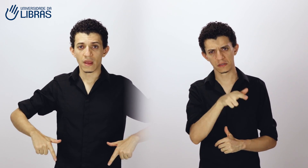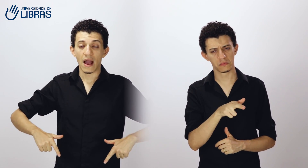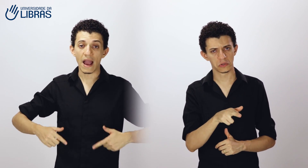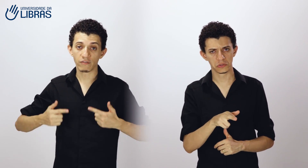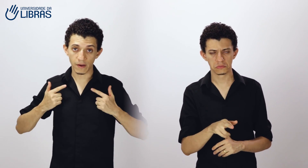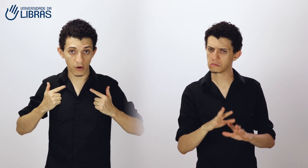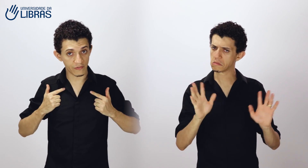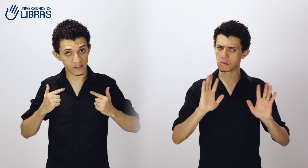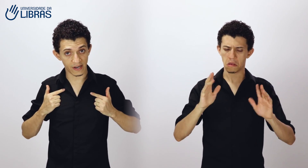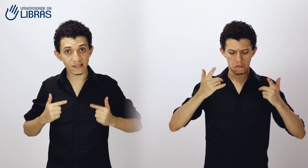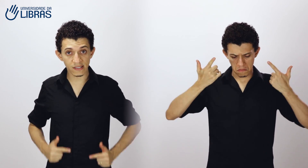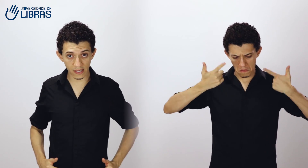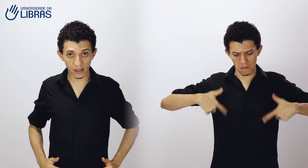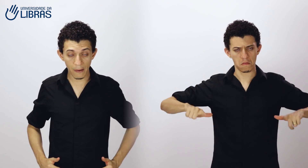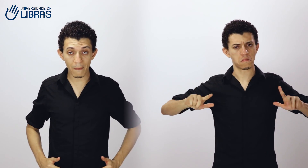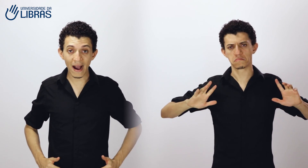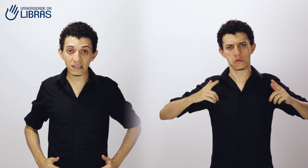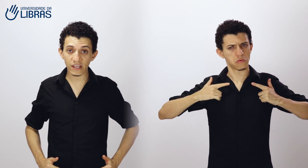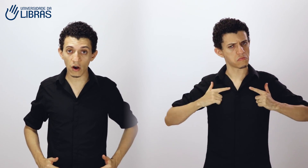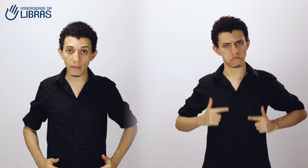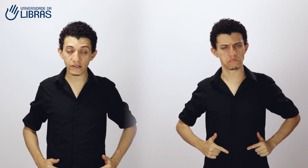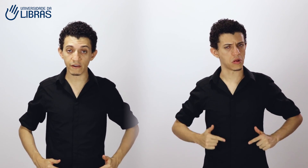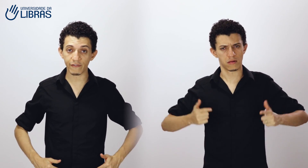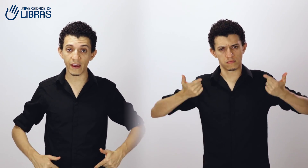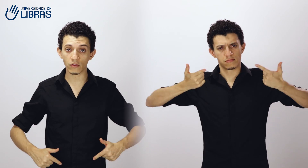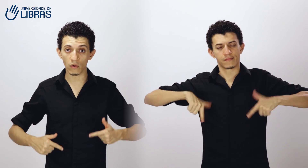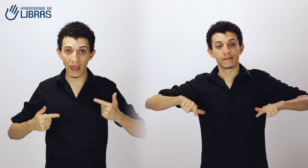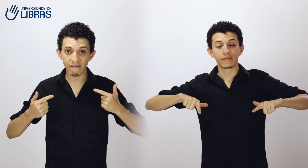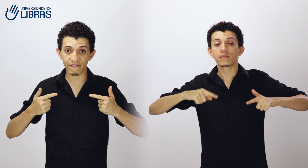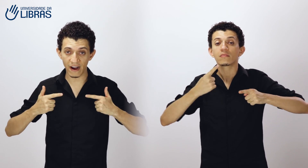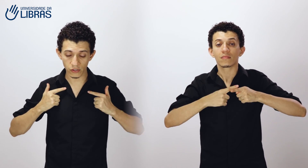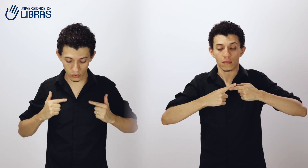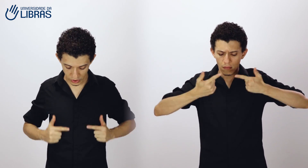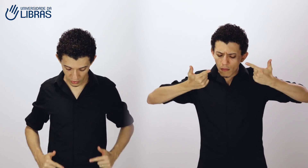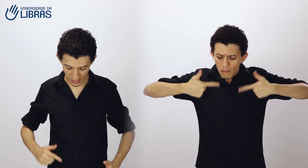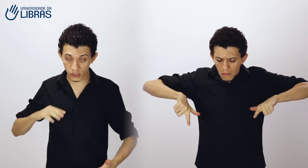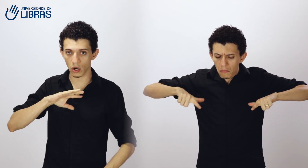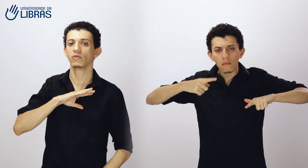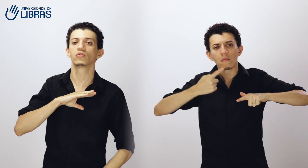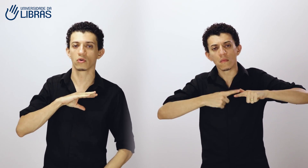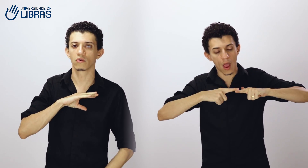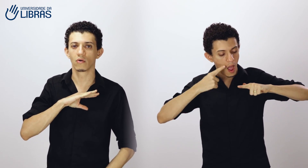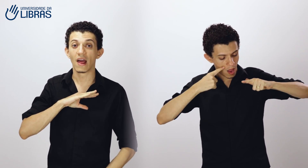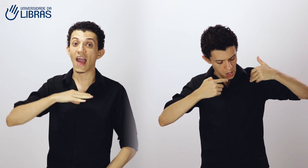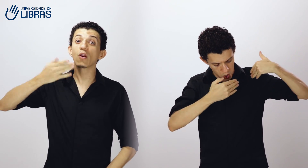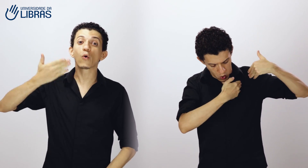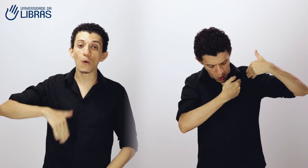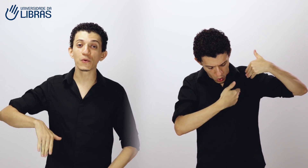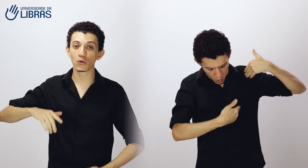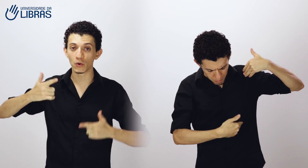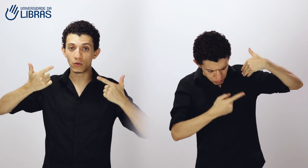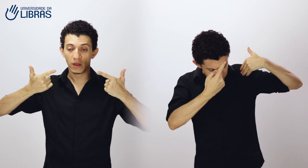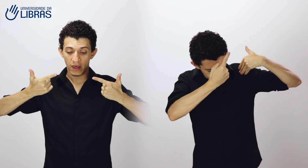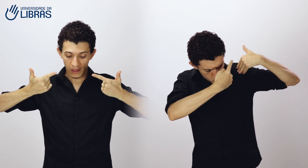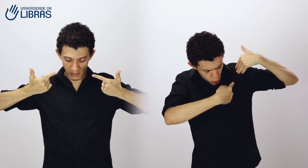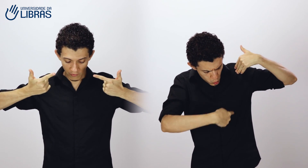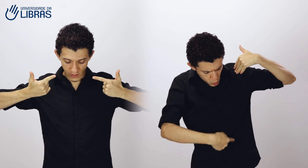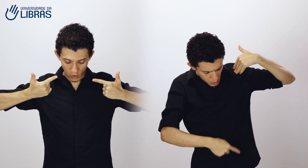Aí você pode fazer assim, mas geralmente é feito enfático de que não é só no tronco. É no corpo todo. Então, você